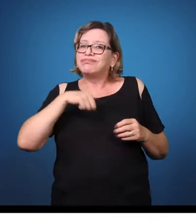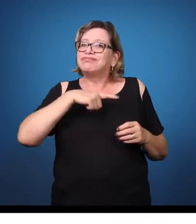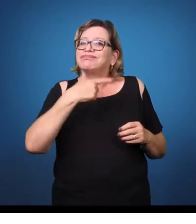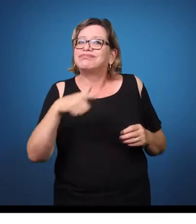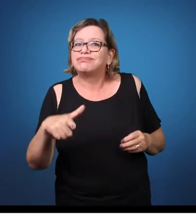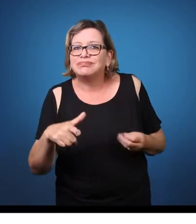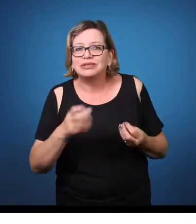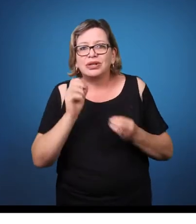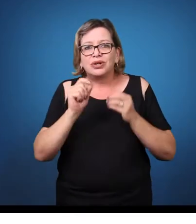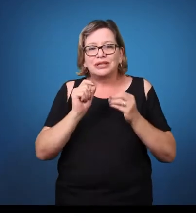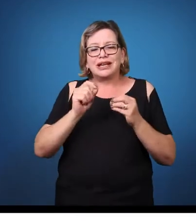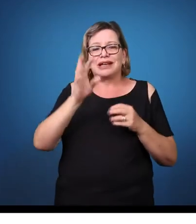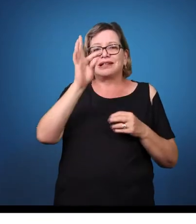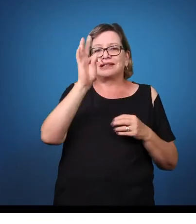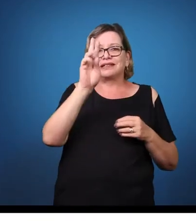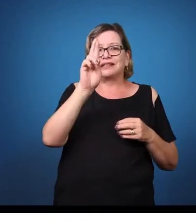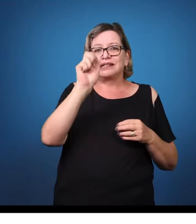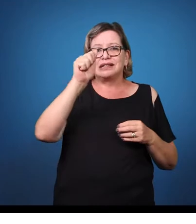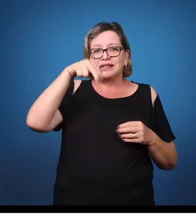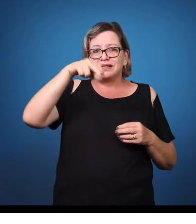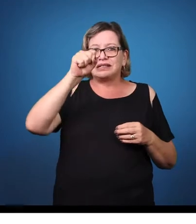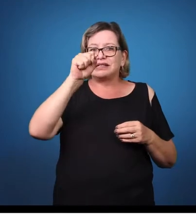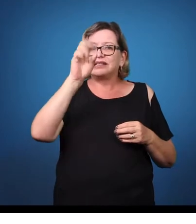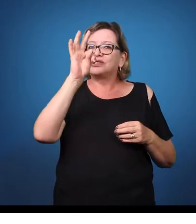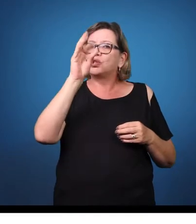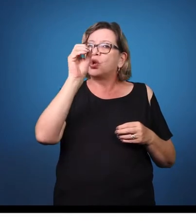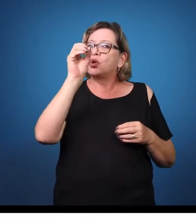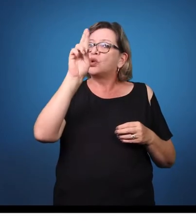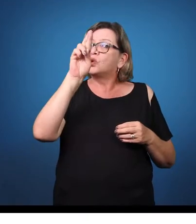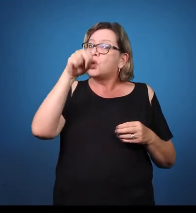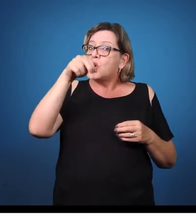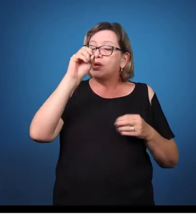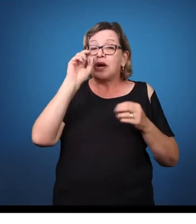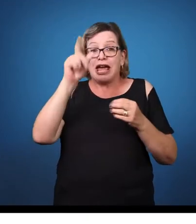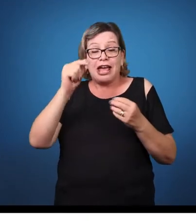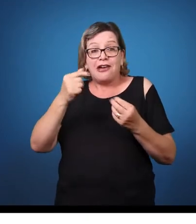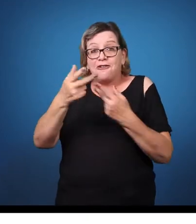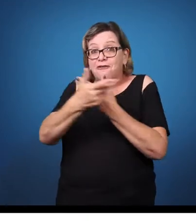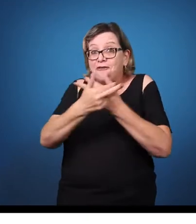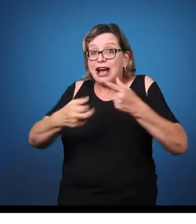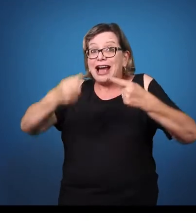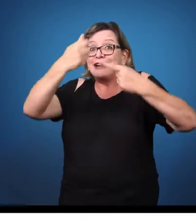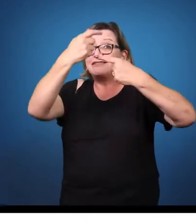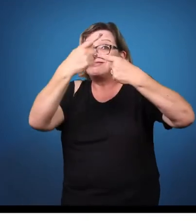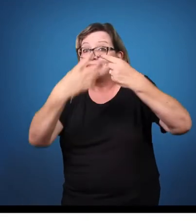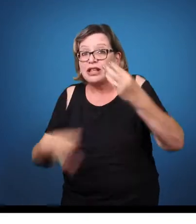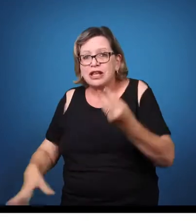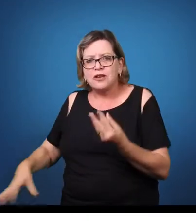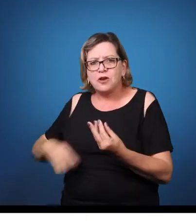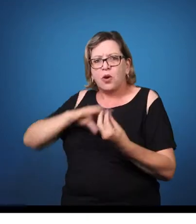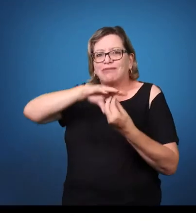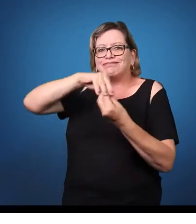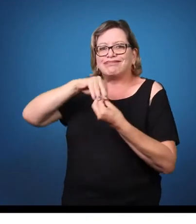um conjunto de sinais e sintomas, né? Que caracteriza um transtorno